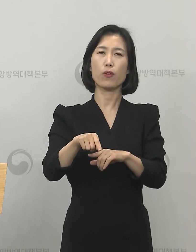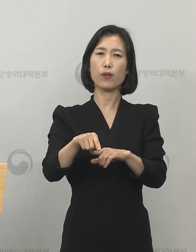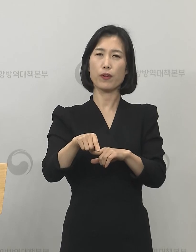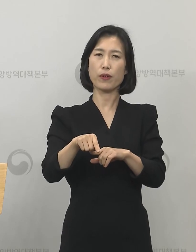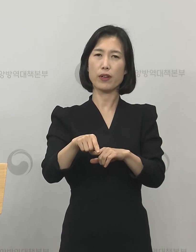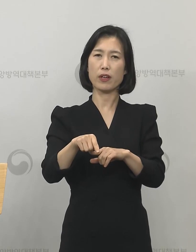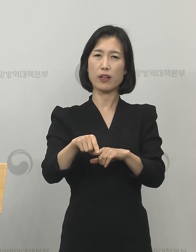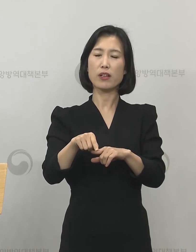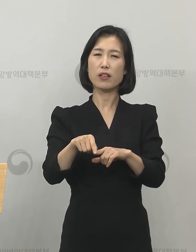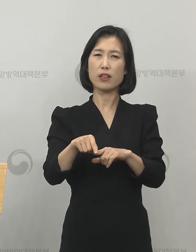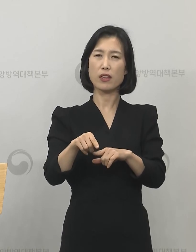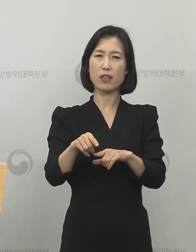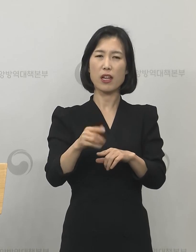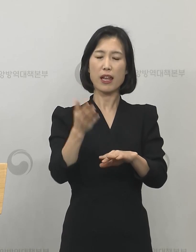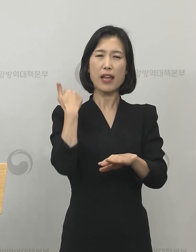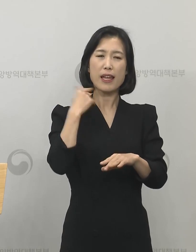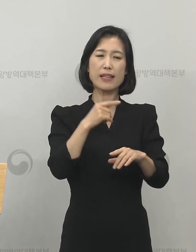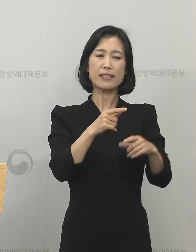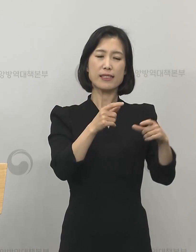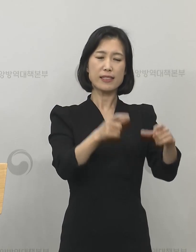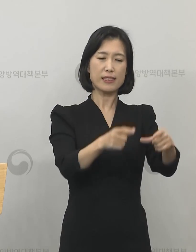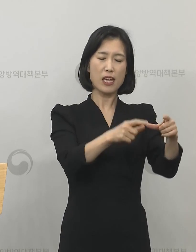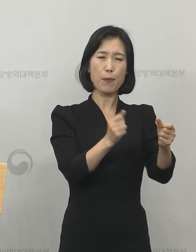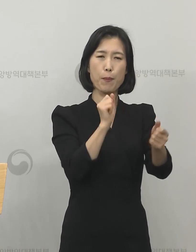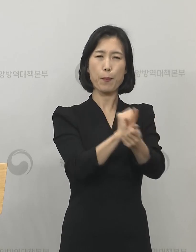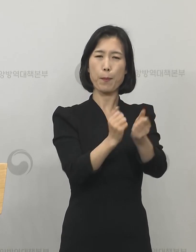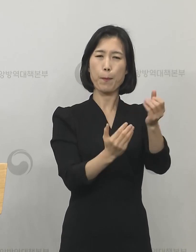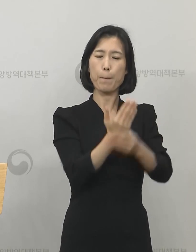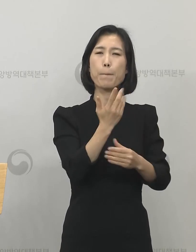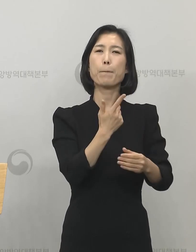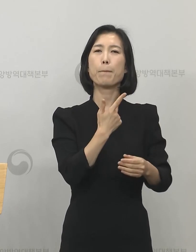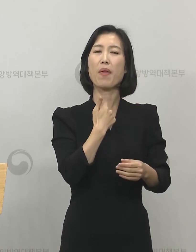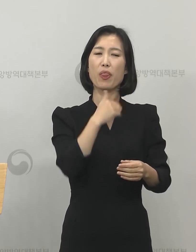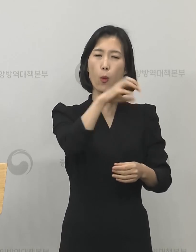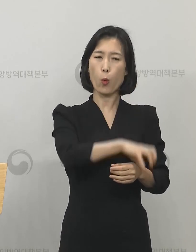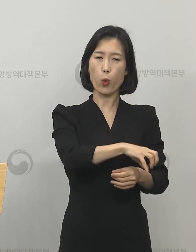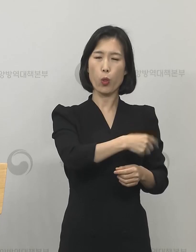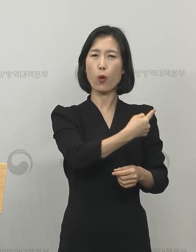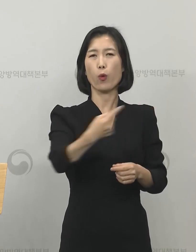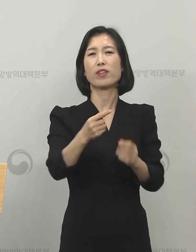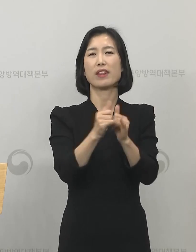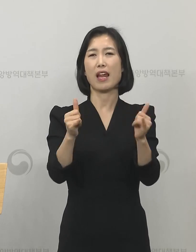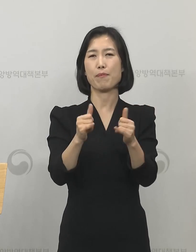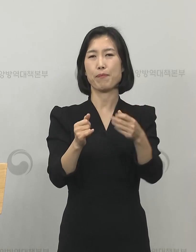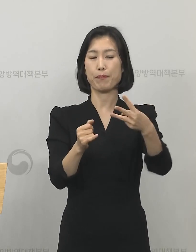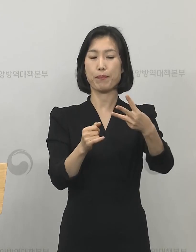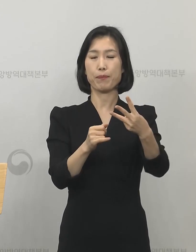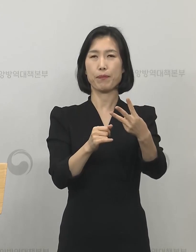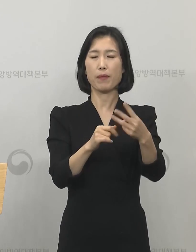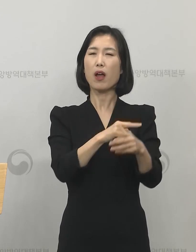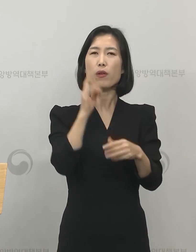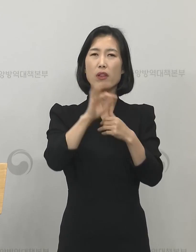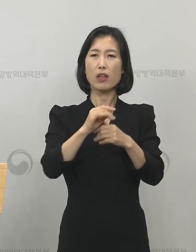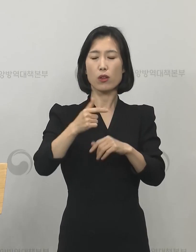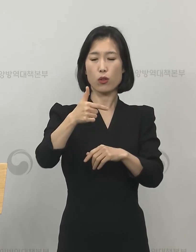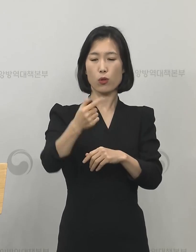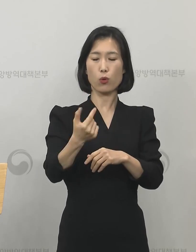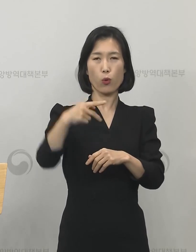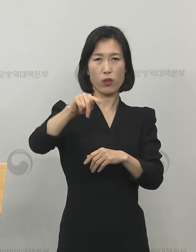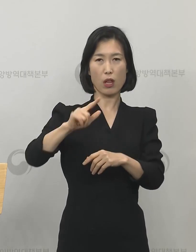감염이 많이 발생했던 대구 경북 지역 입소자에 대해서는 전체